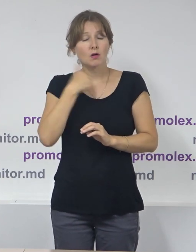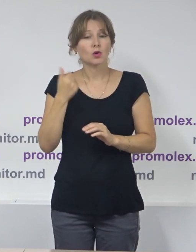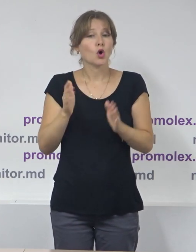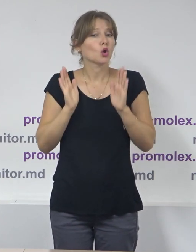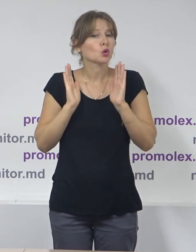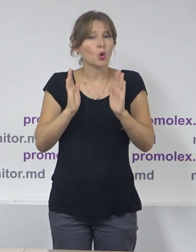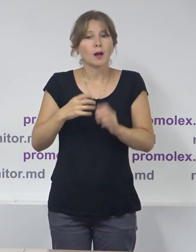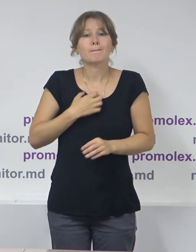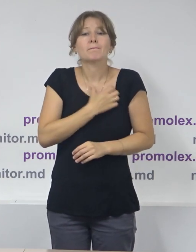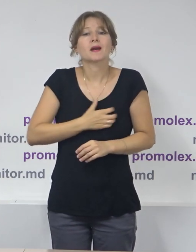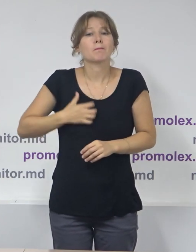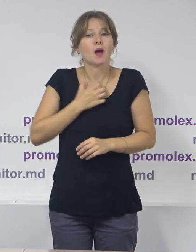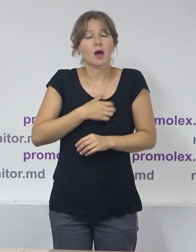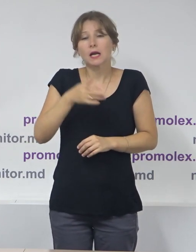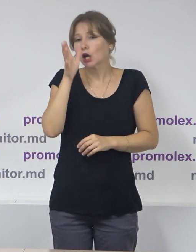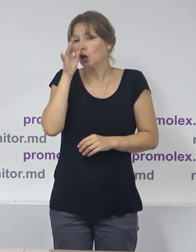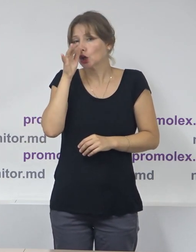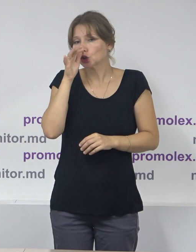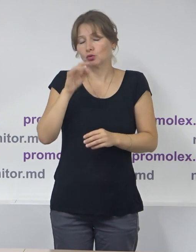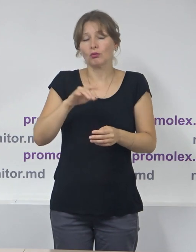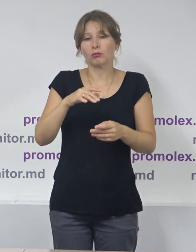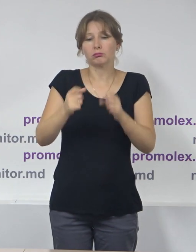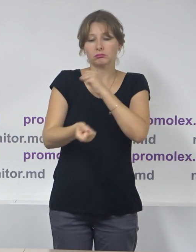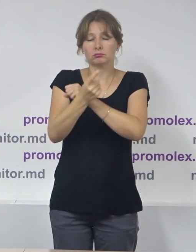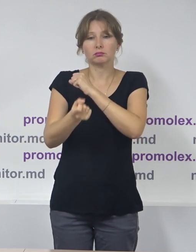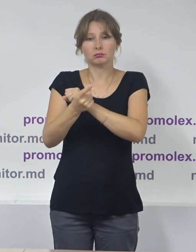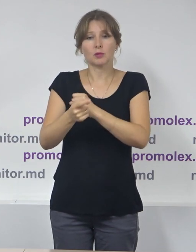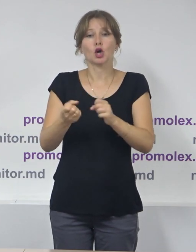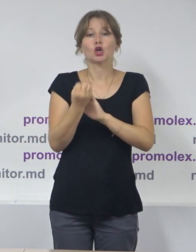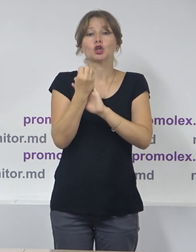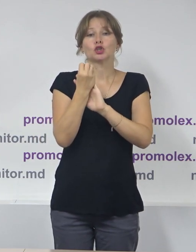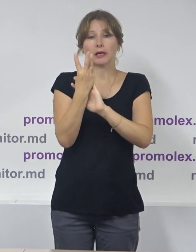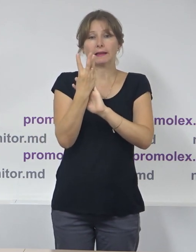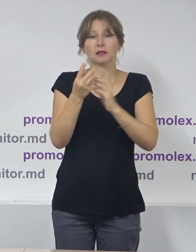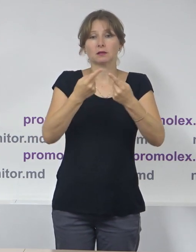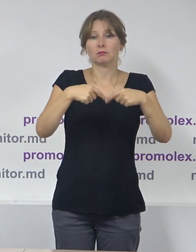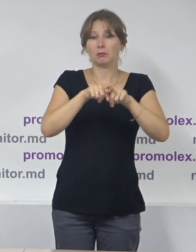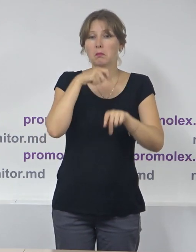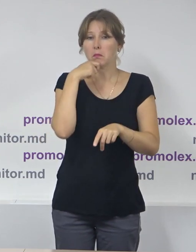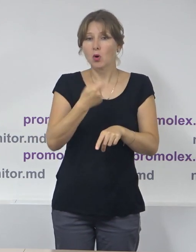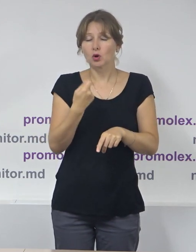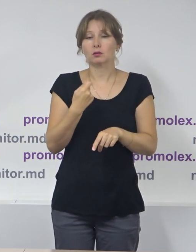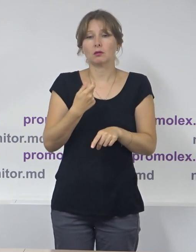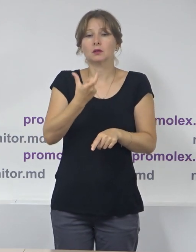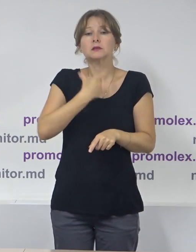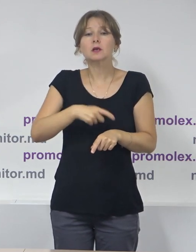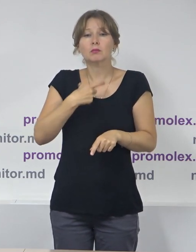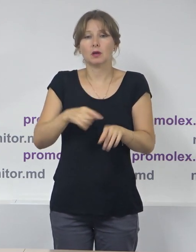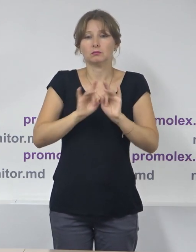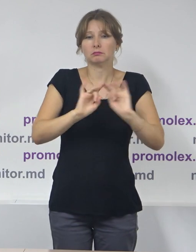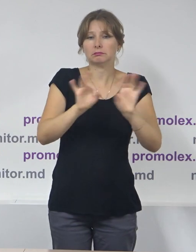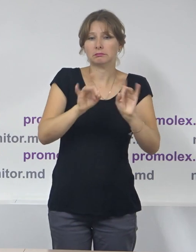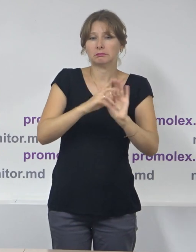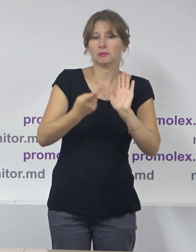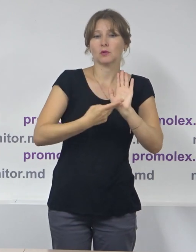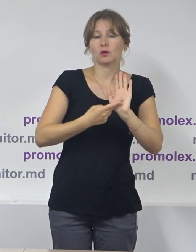pentru primăriea municipiului Chișinău au fost identificate cel puțin 13 partide politice care au declarat public cine sunt reprezentanții care vor